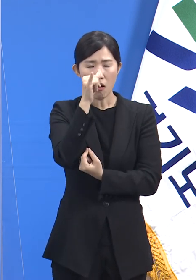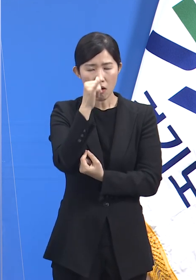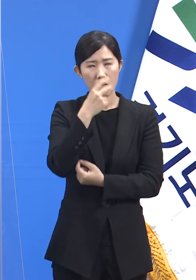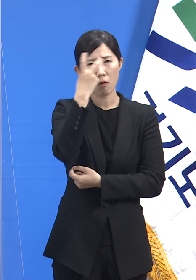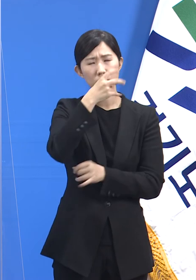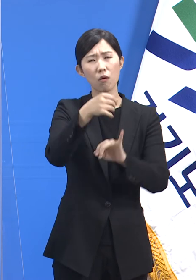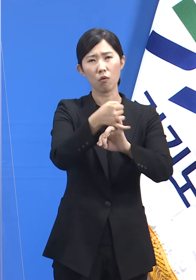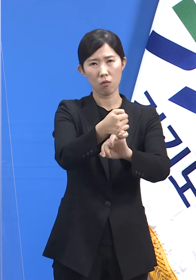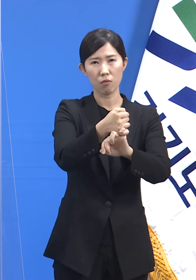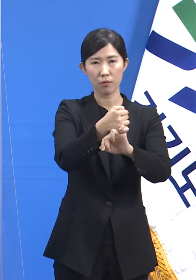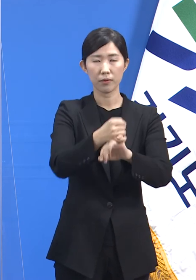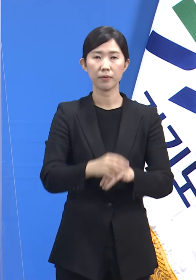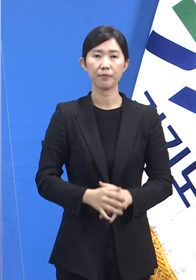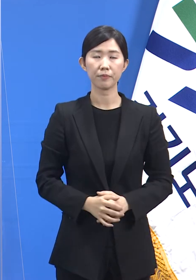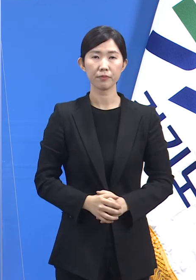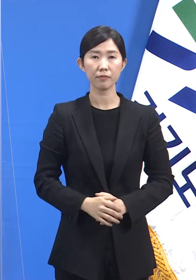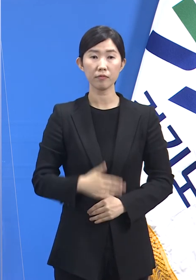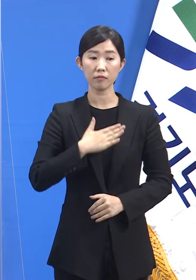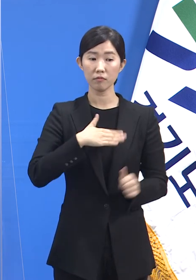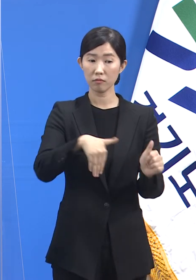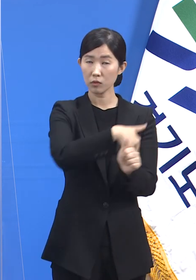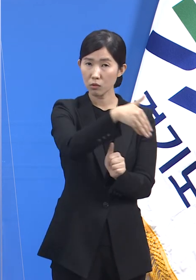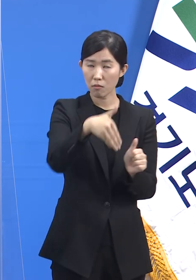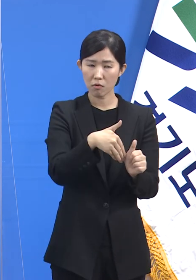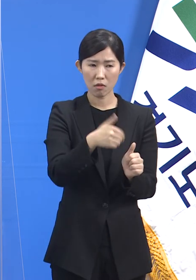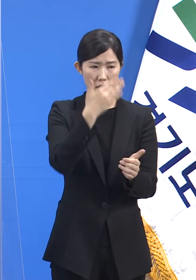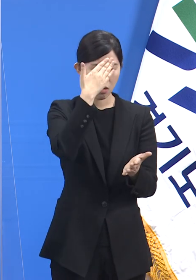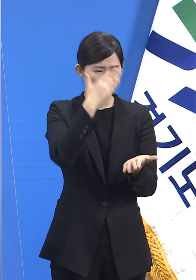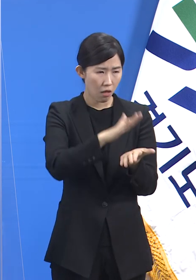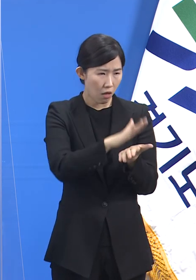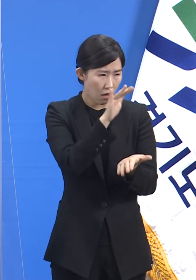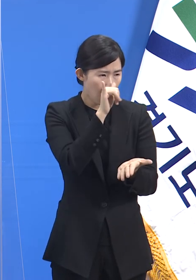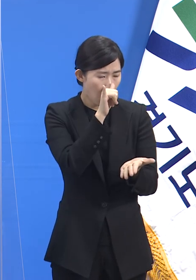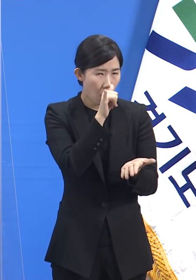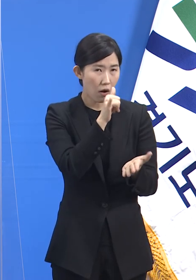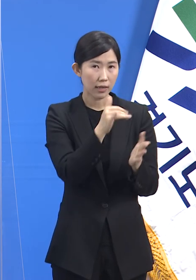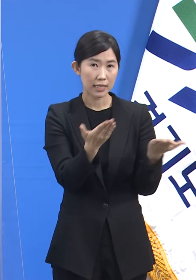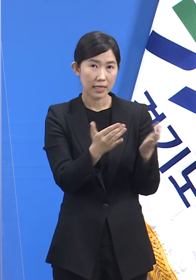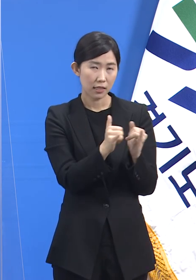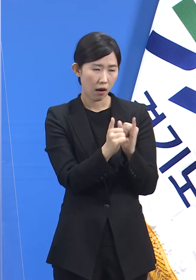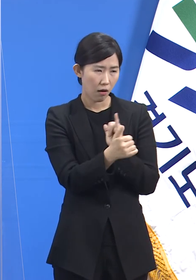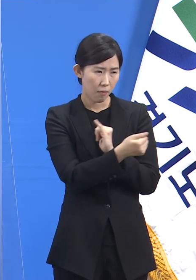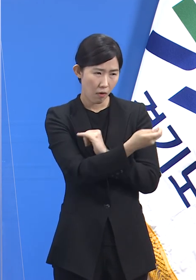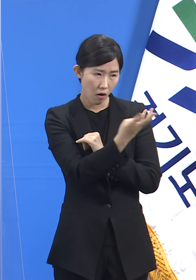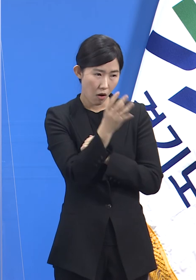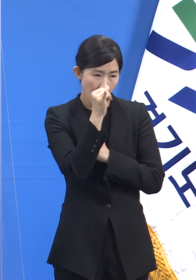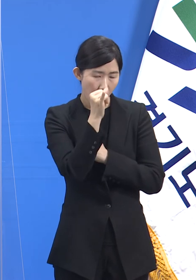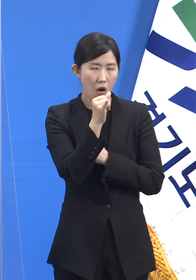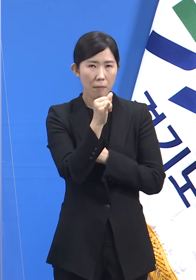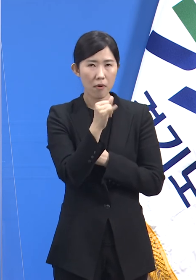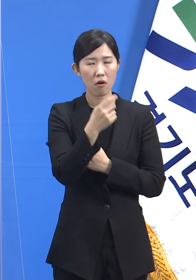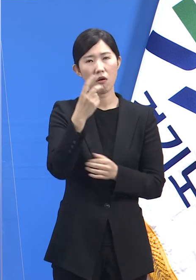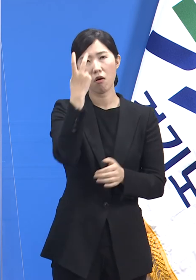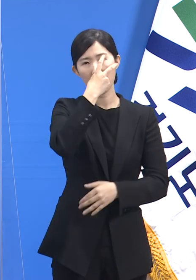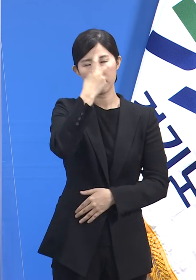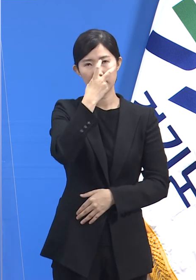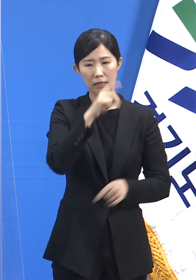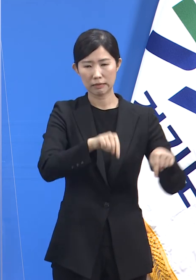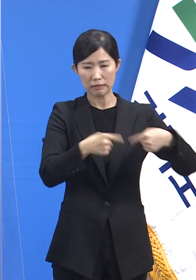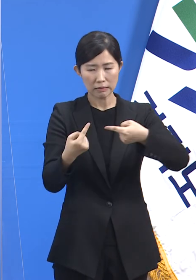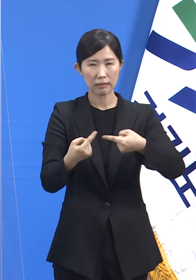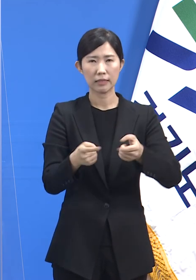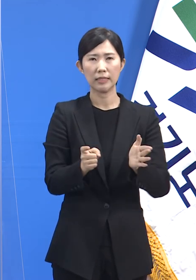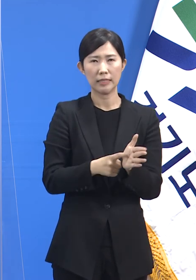만약 내 주변에 비슷한 증상을 보이는 동료가 더 있다면 수급히 검사를 받아주십시오.